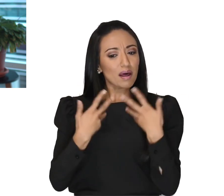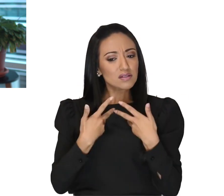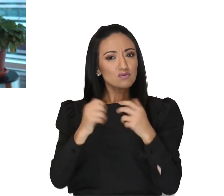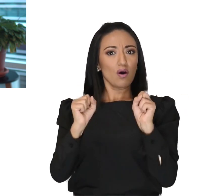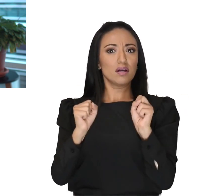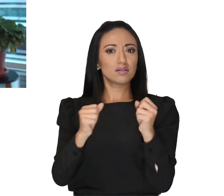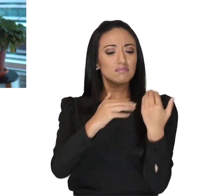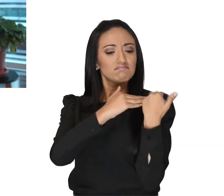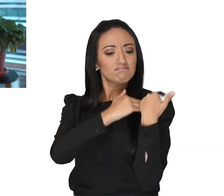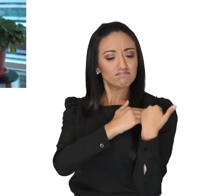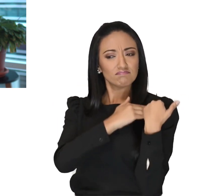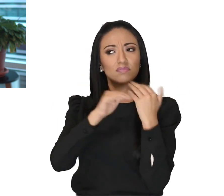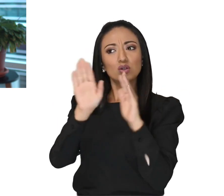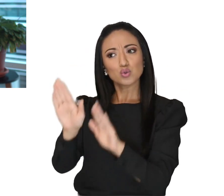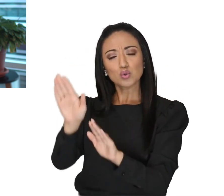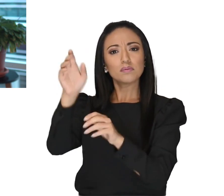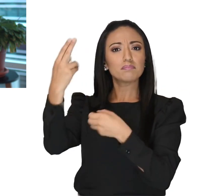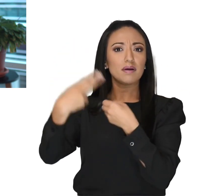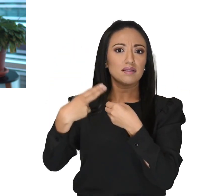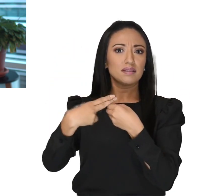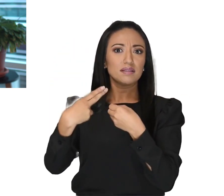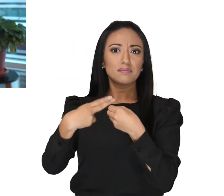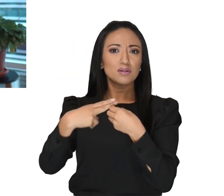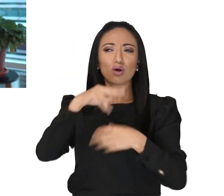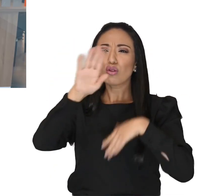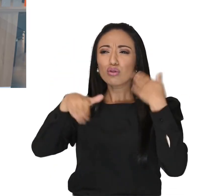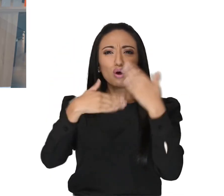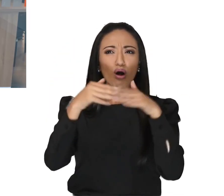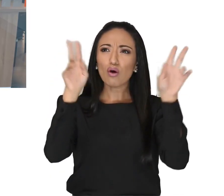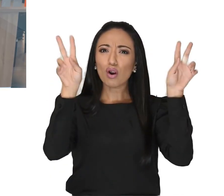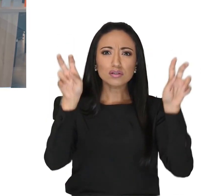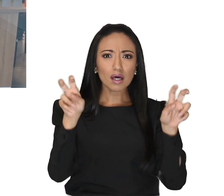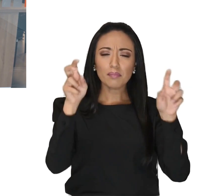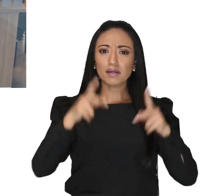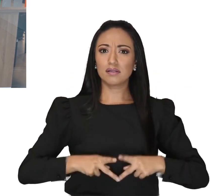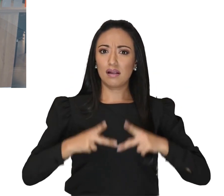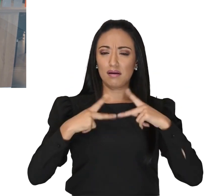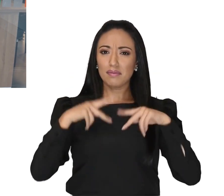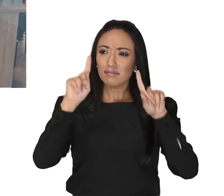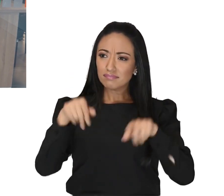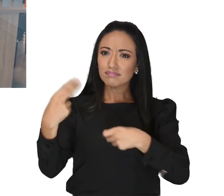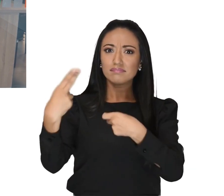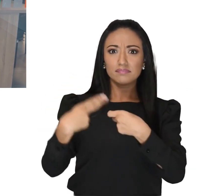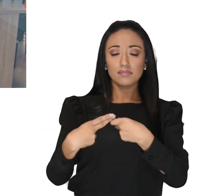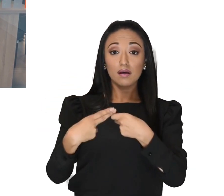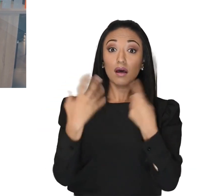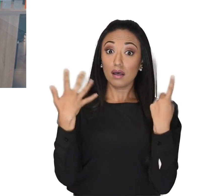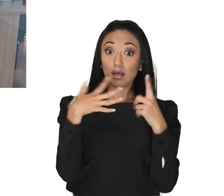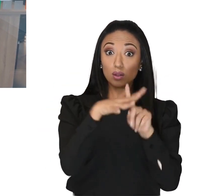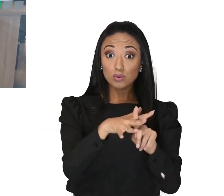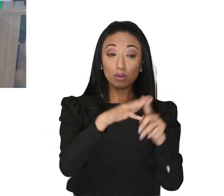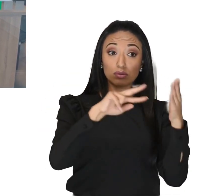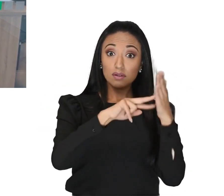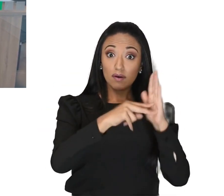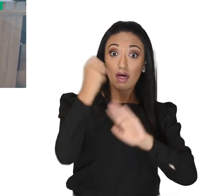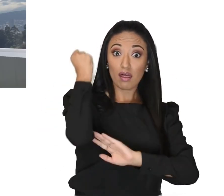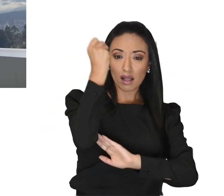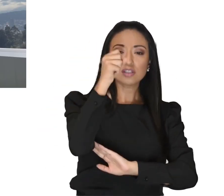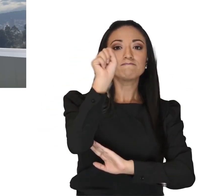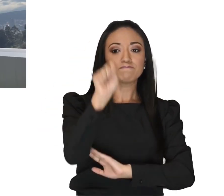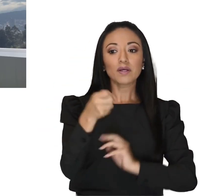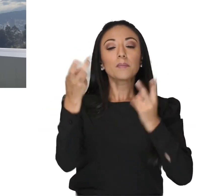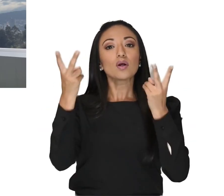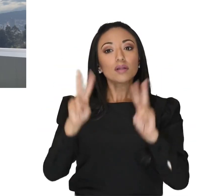garantizar su participación plena en todos los aspectos de la vida. La inclusión no es solo un derecho, sino un motor de progreso.